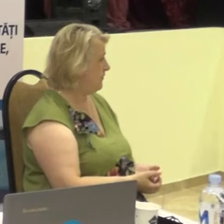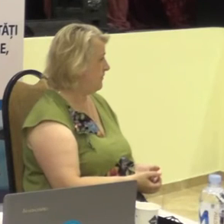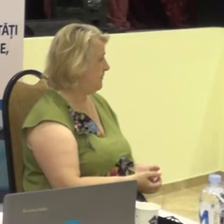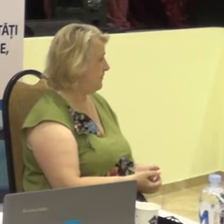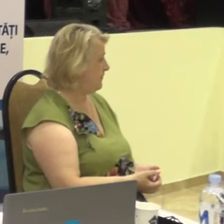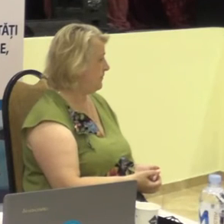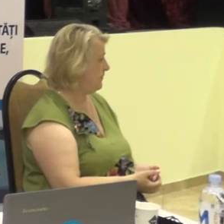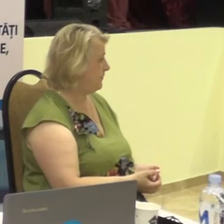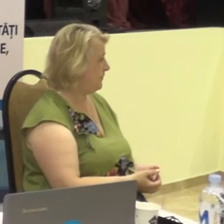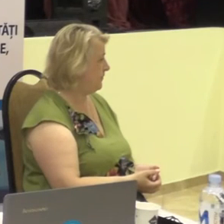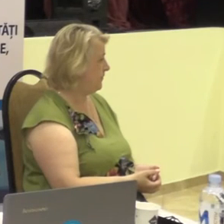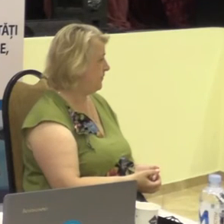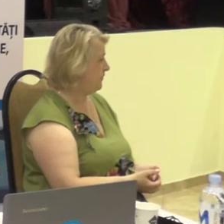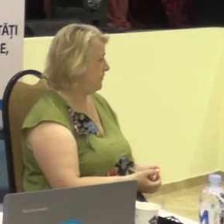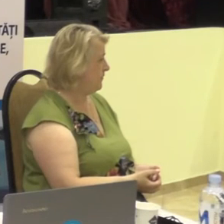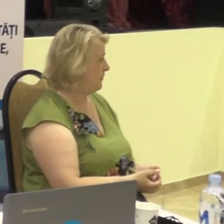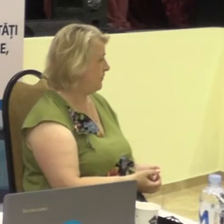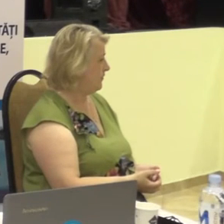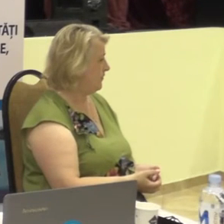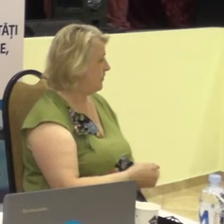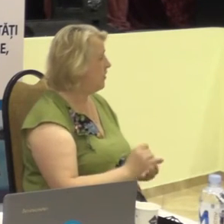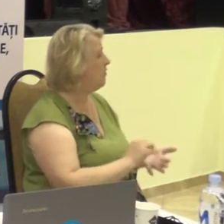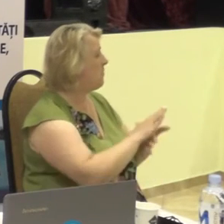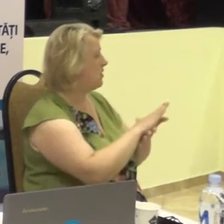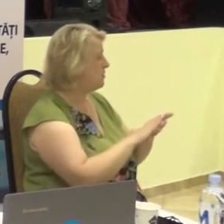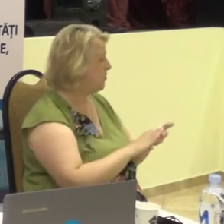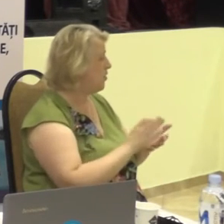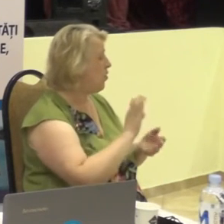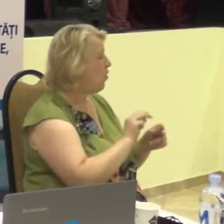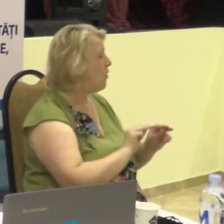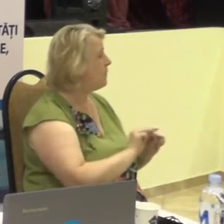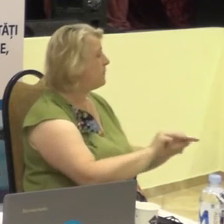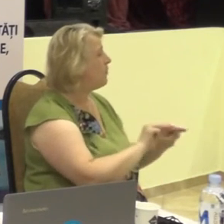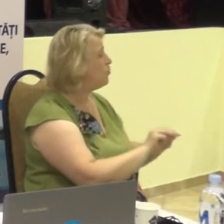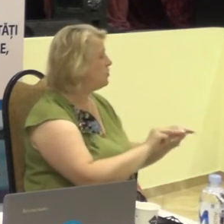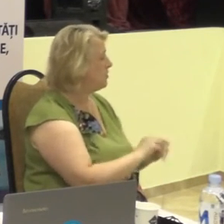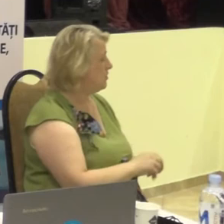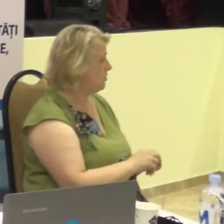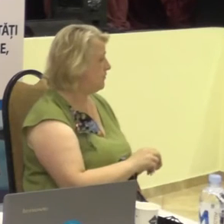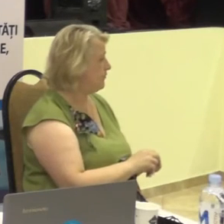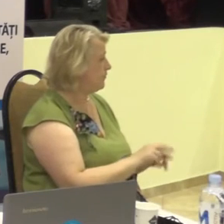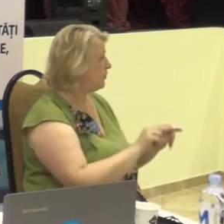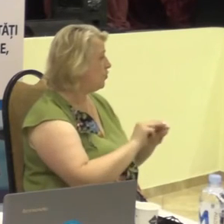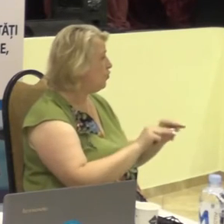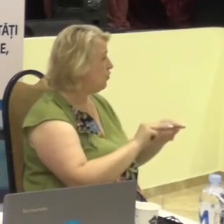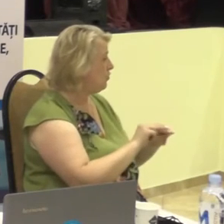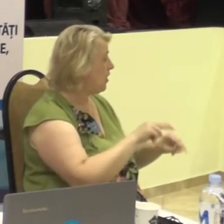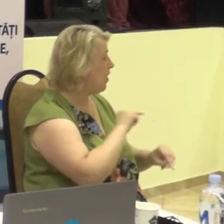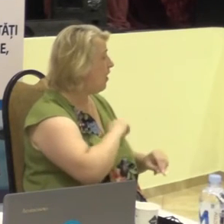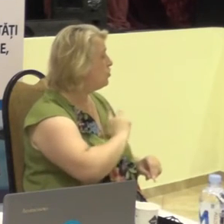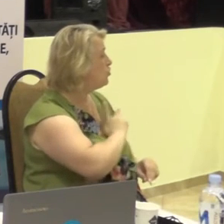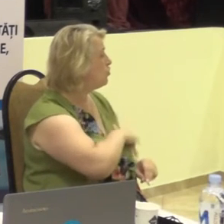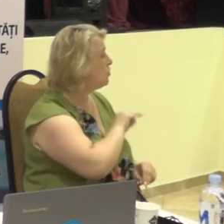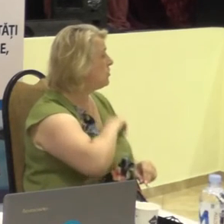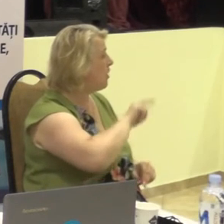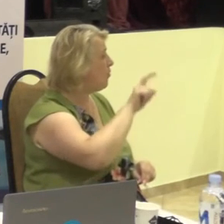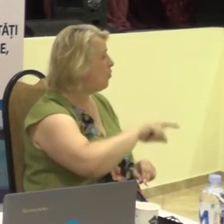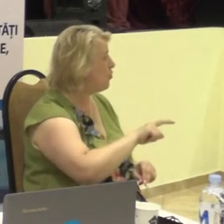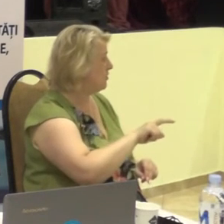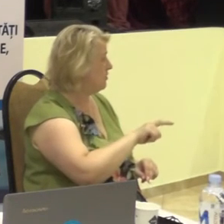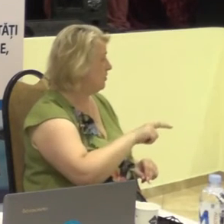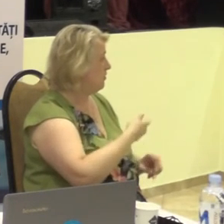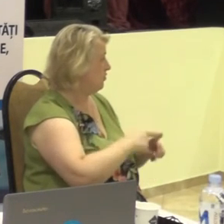Și iarăși merg mai departe cu instruirea, instruirea lucrătorului social din teritoriu.